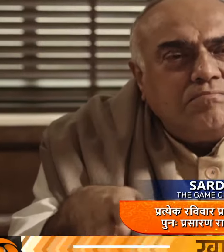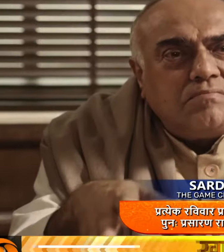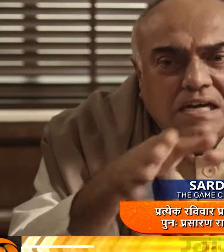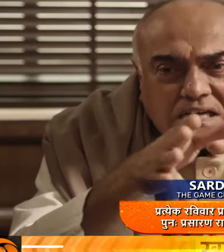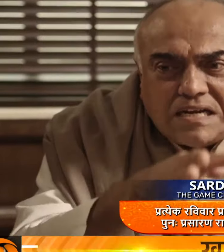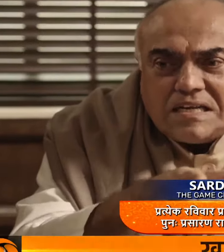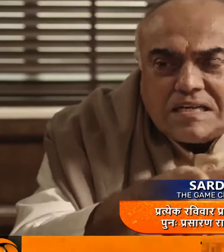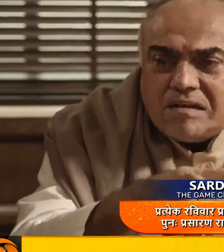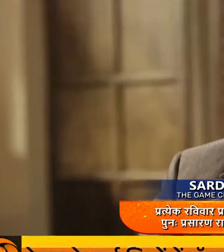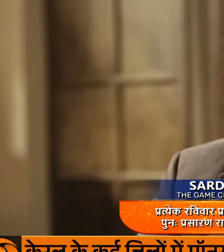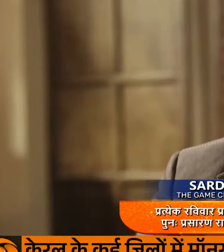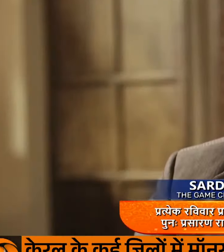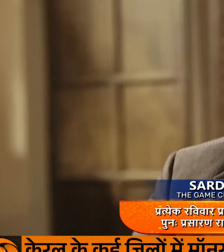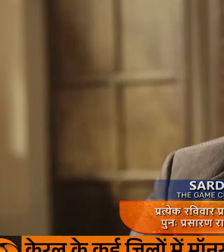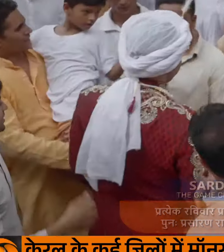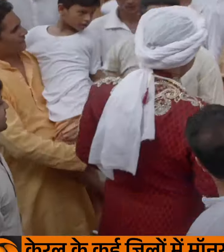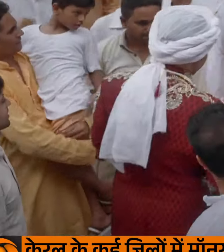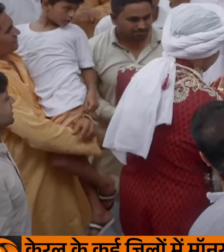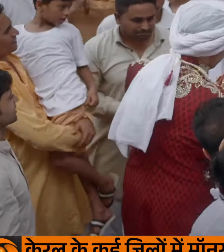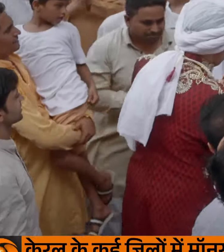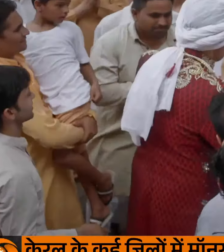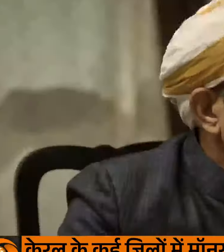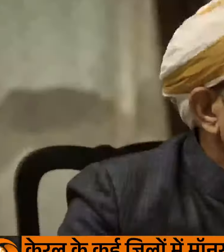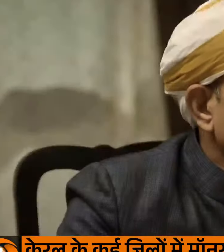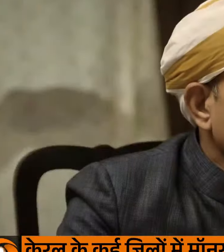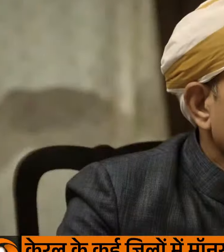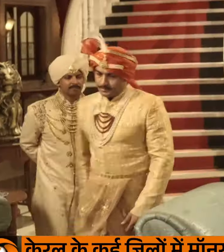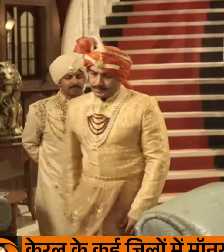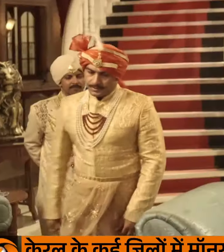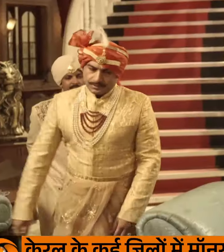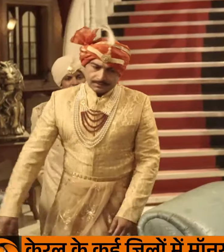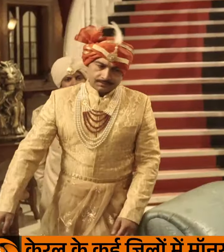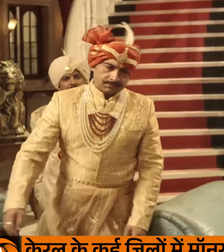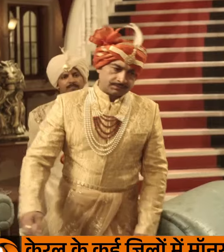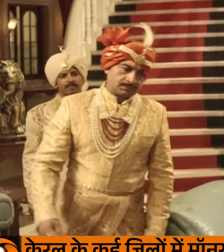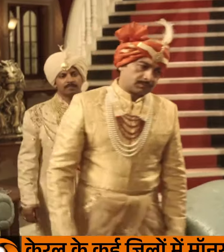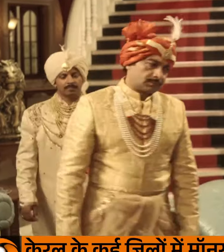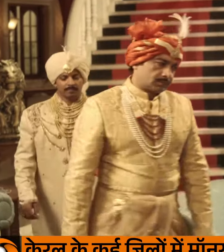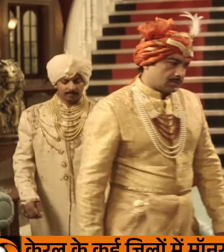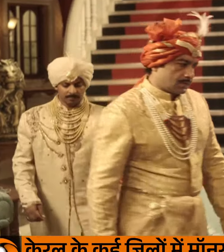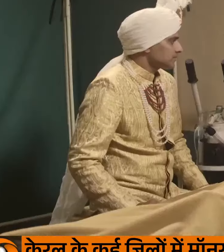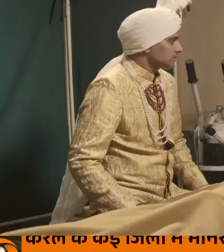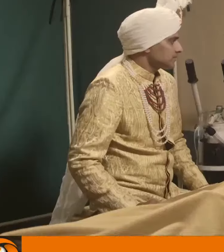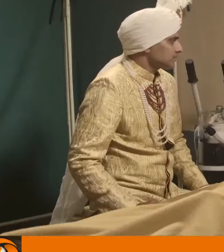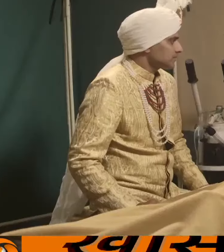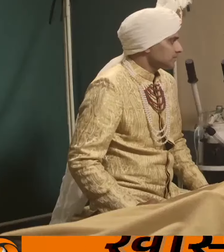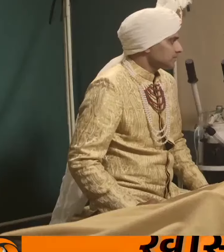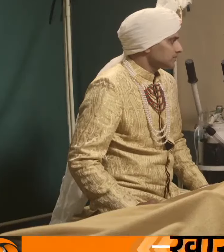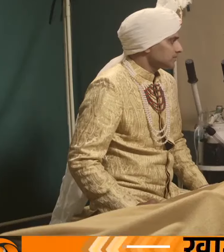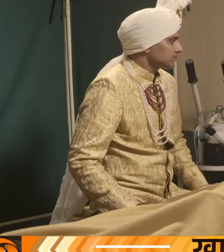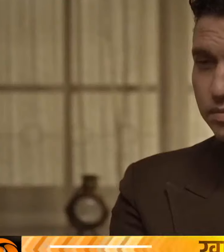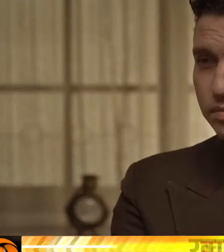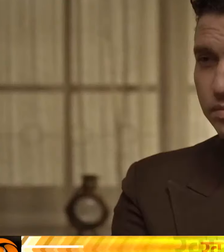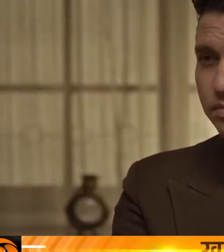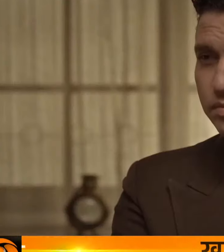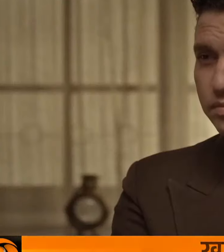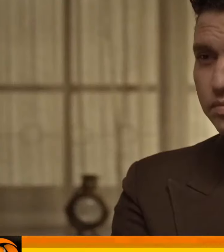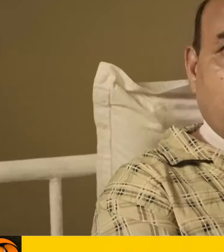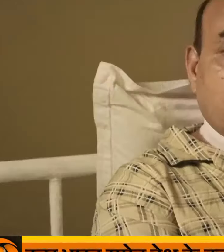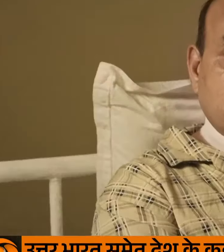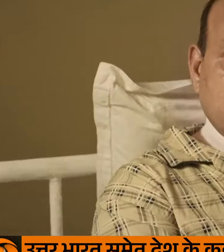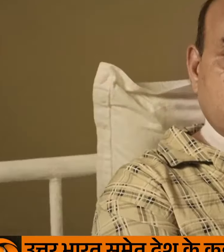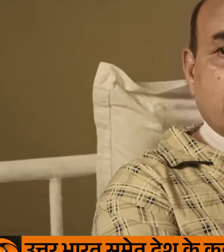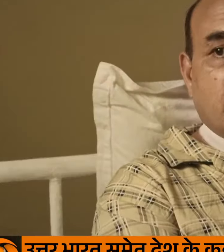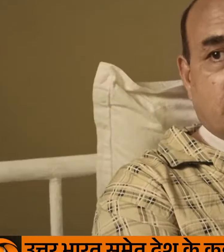महराणी ने अपने पच्ची-पौरी से मरखास कर दिया और भेटे को महराजा बना दिया वह एडिसेखने को भारत